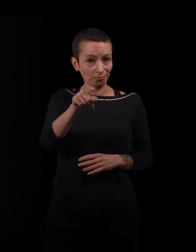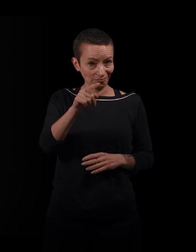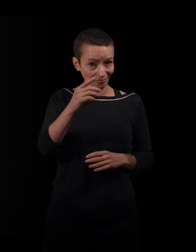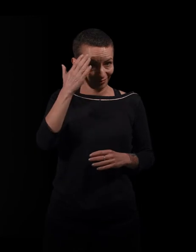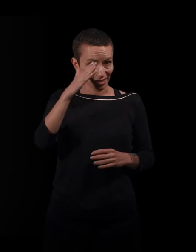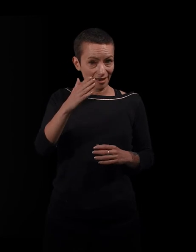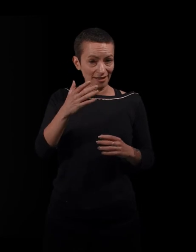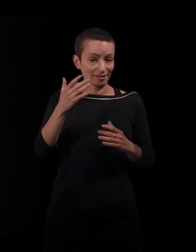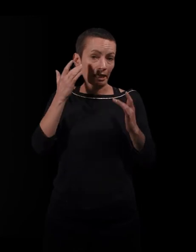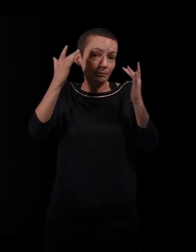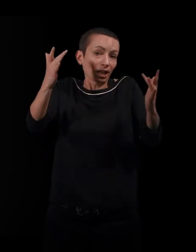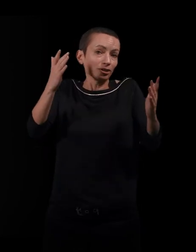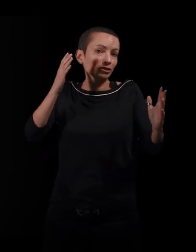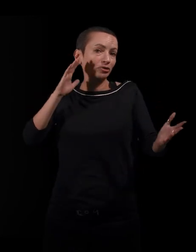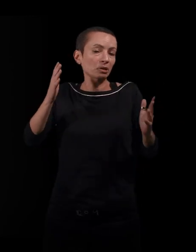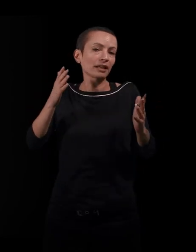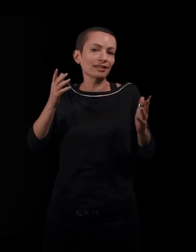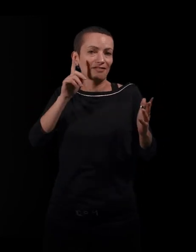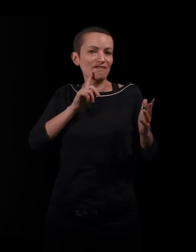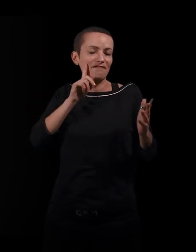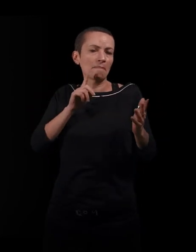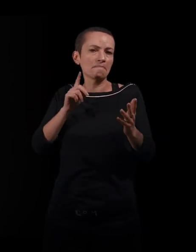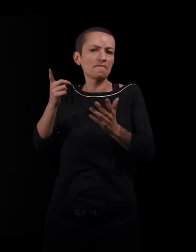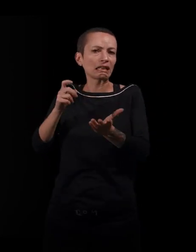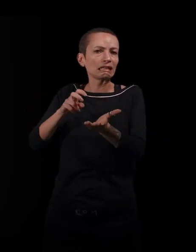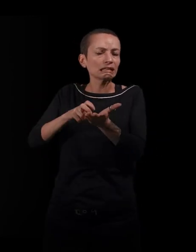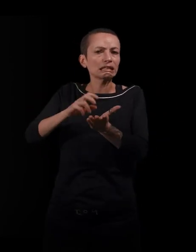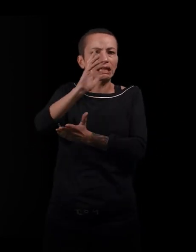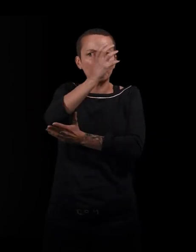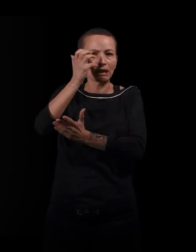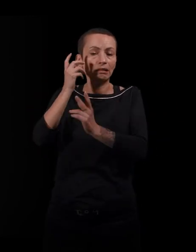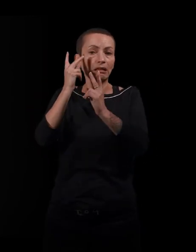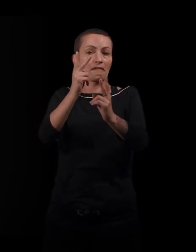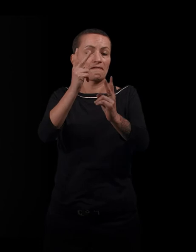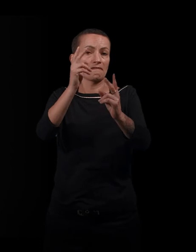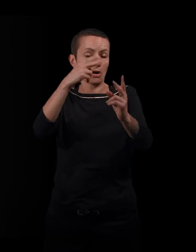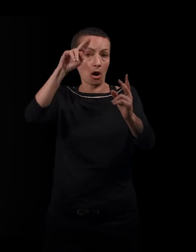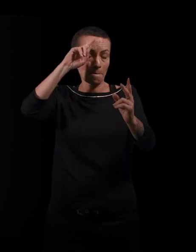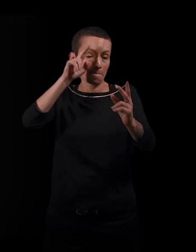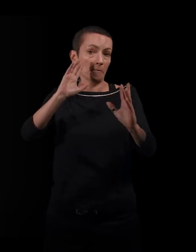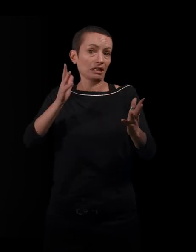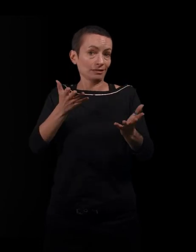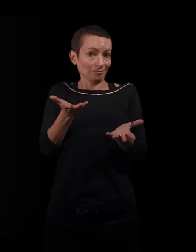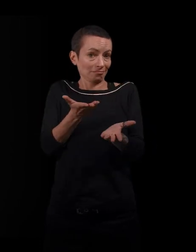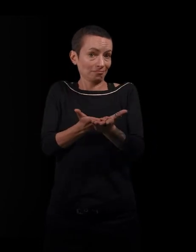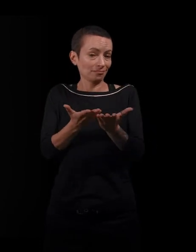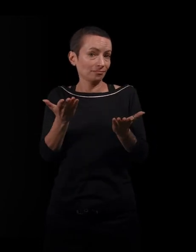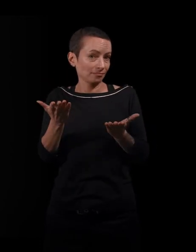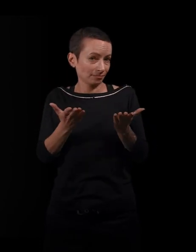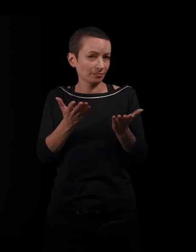peut-être celle qui est vécue par les femmes syriennes, africaines qui arrivent en Europe aujourd'hui. Et il y a un passage dans le livre où vous vous